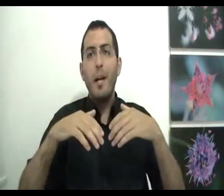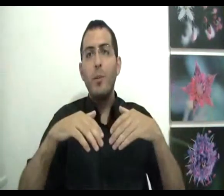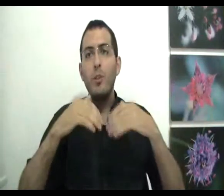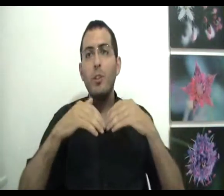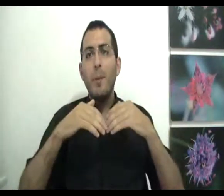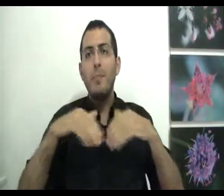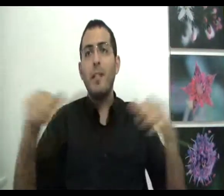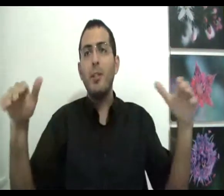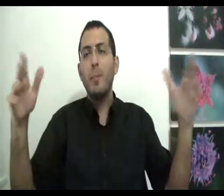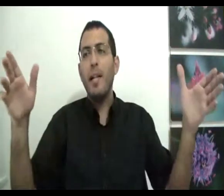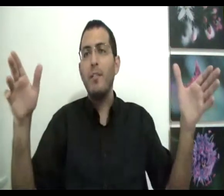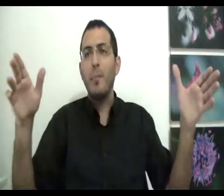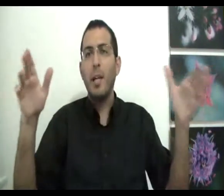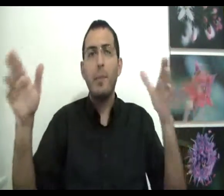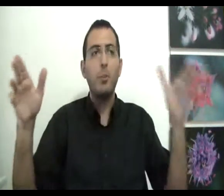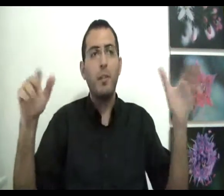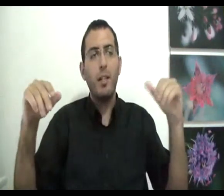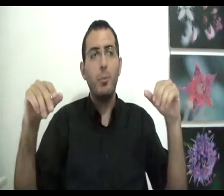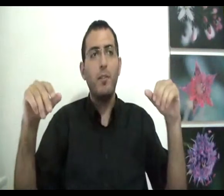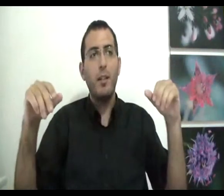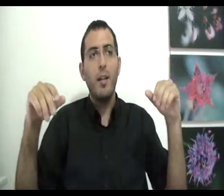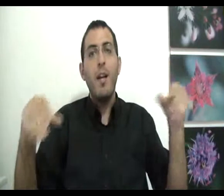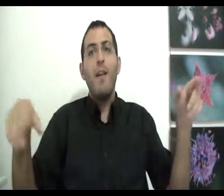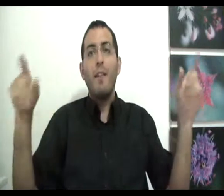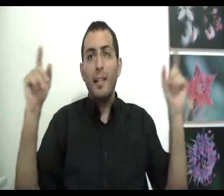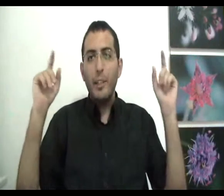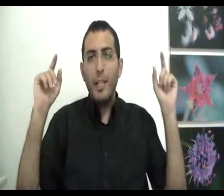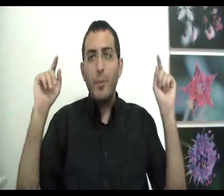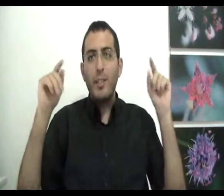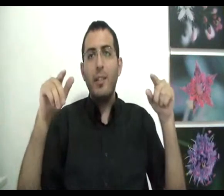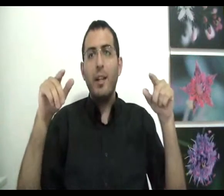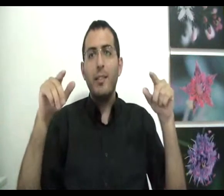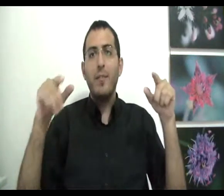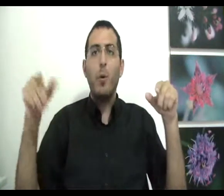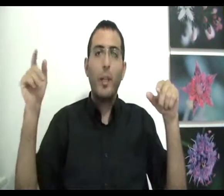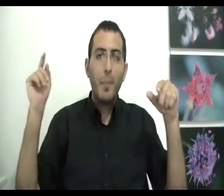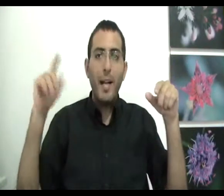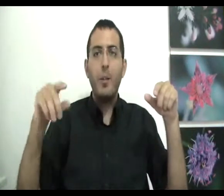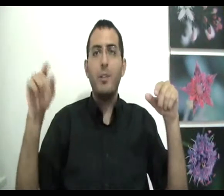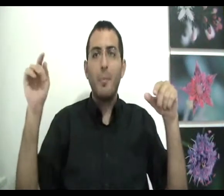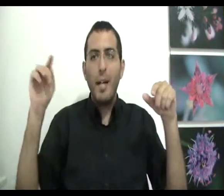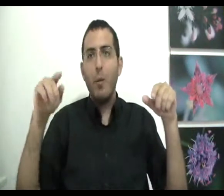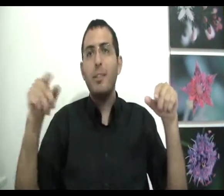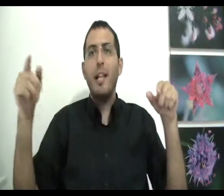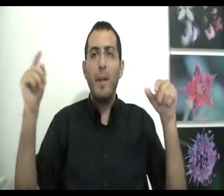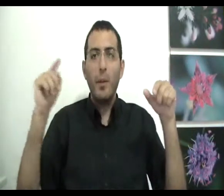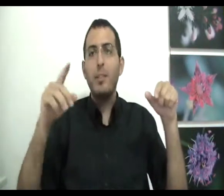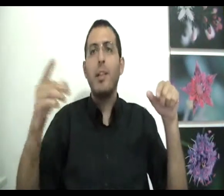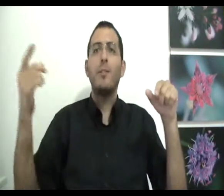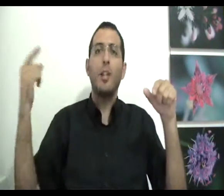אחדות שזו פרספקטיבה שבה אין הבדל בכלל בין שום דבר לשום דבר ועל ידי שאדם עושה את הדבר הזה וחוקר מה אני רוצה, מה אני רוצה, למה אני רוצה את הרצון שלי